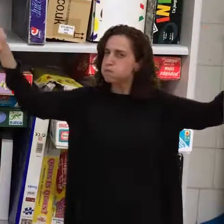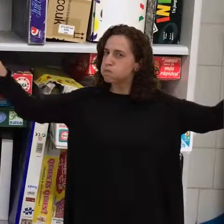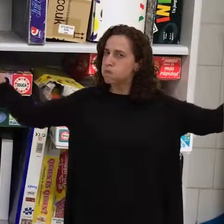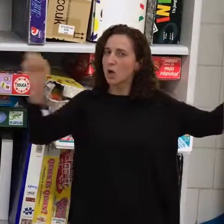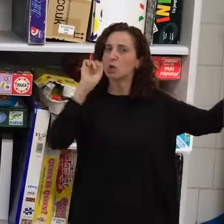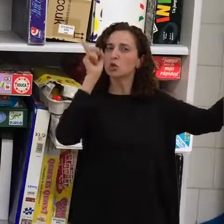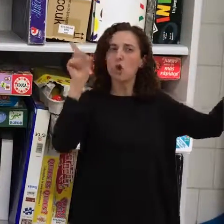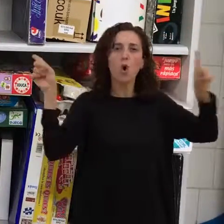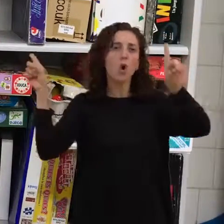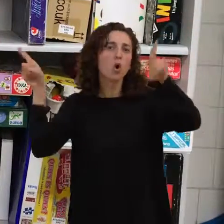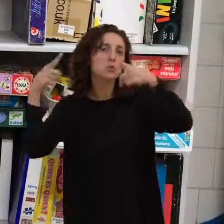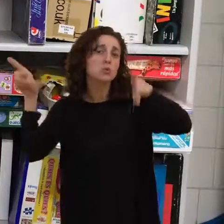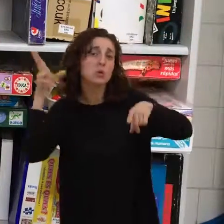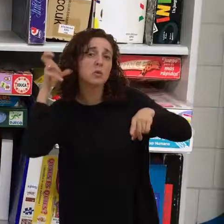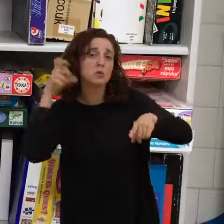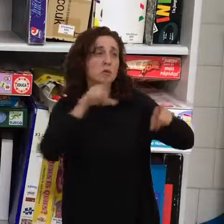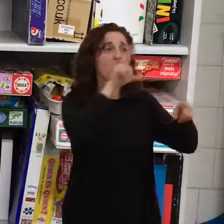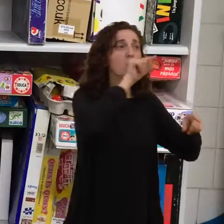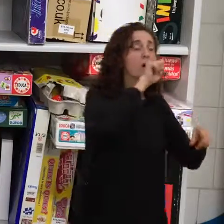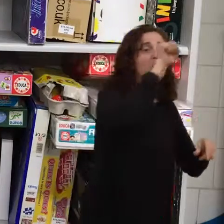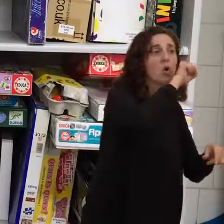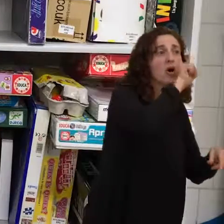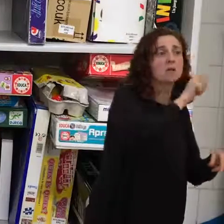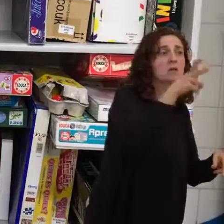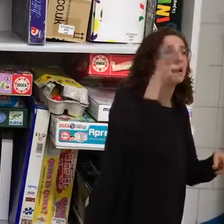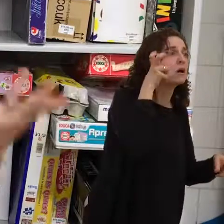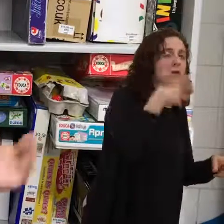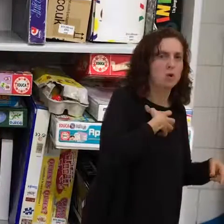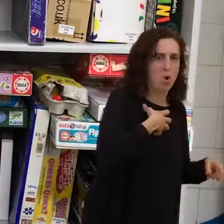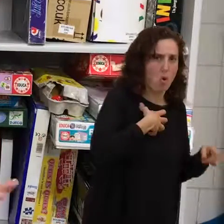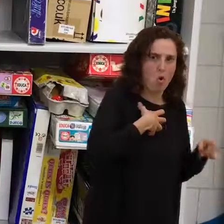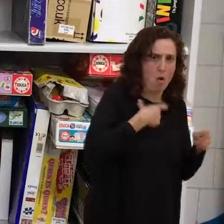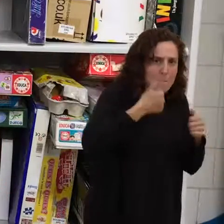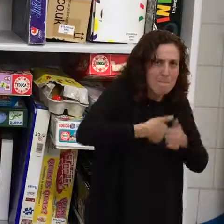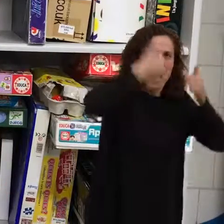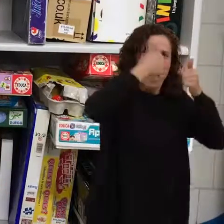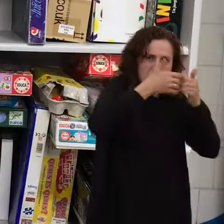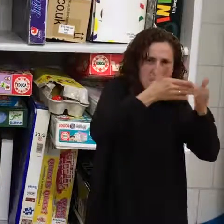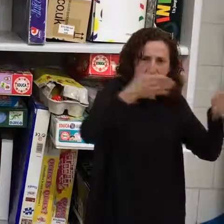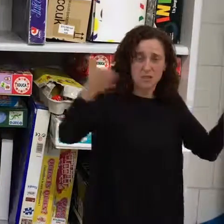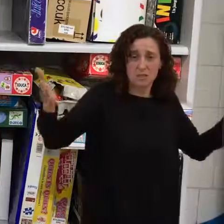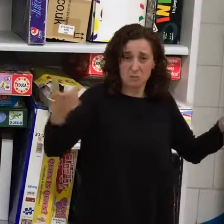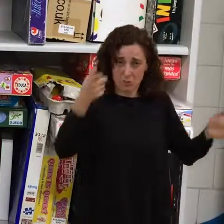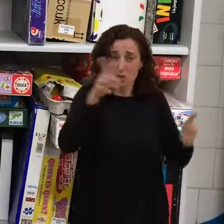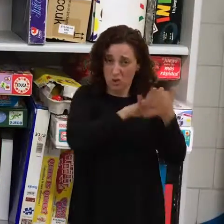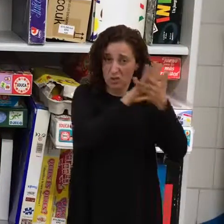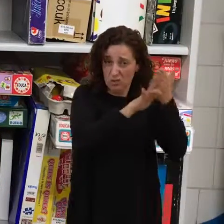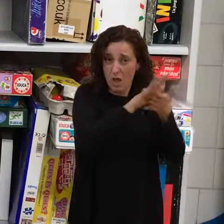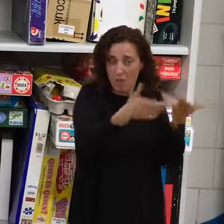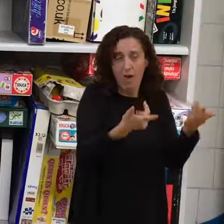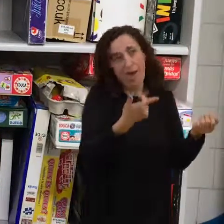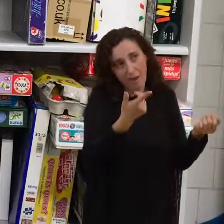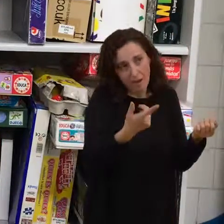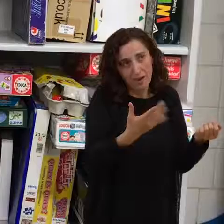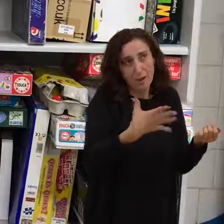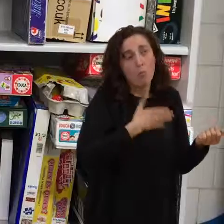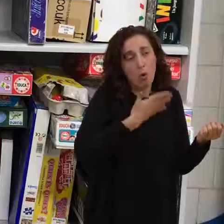escuchar música o como cantan los pájaros, que es lo que se habla normalmente, ay, qué pena que no oía, ay, que no puedo escuchar música,